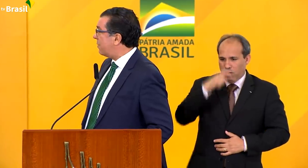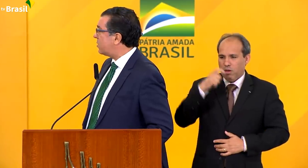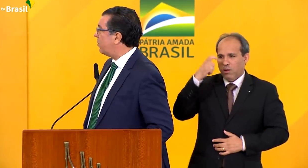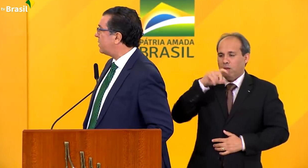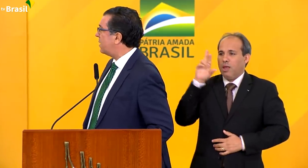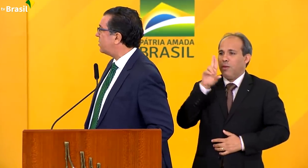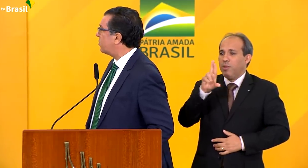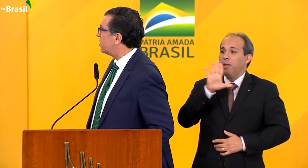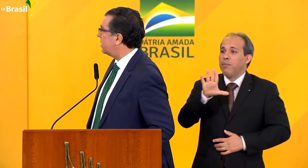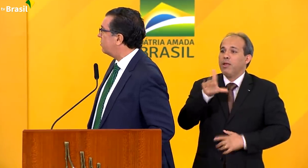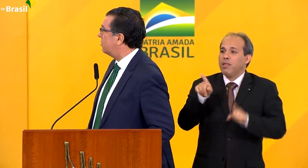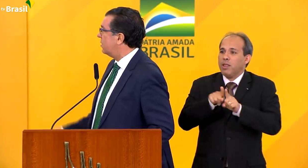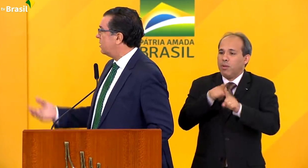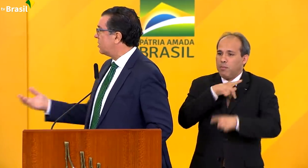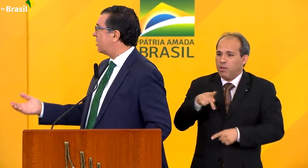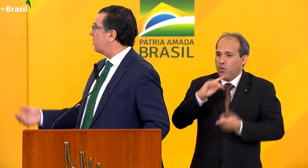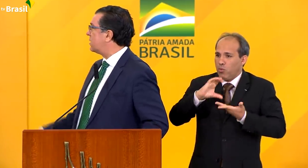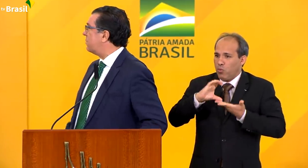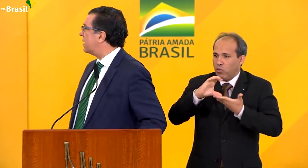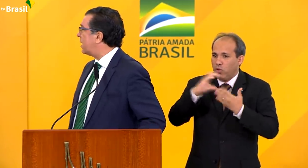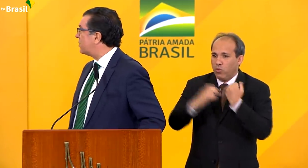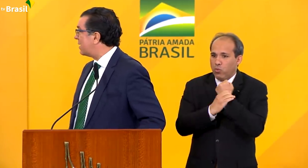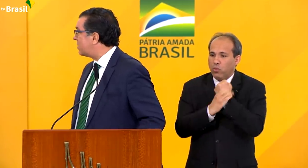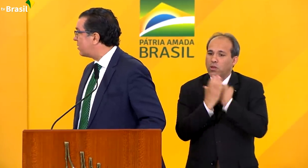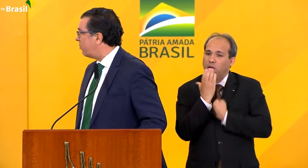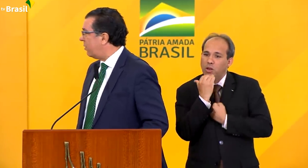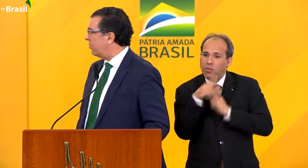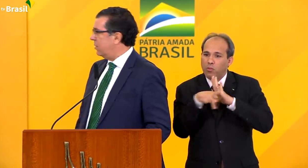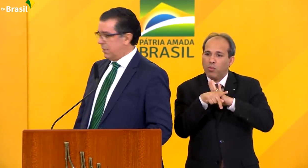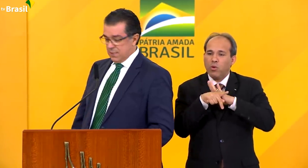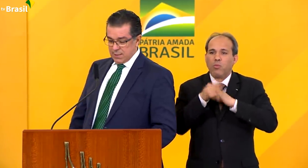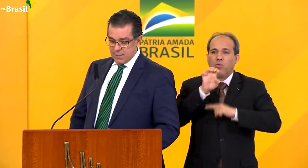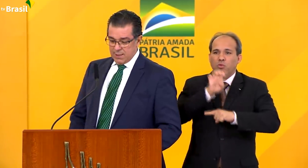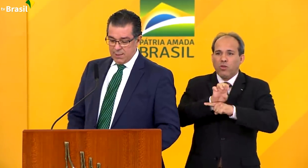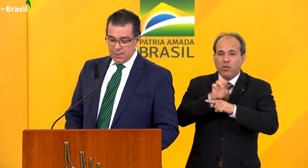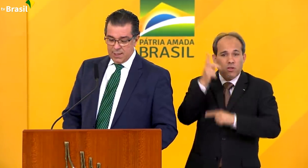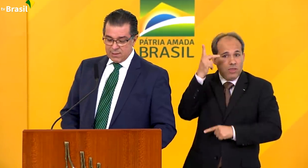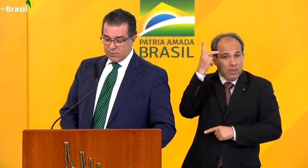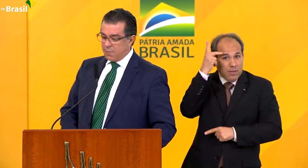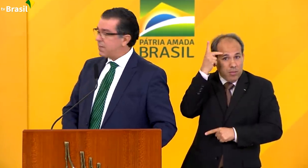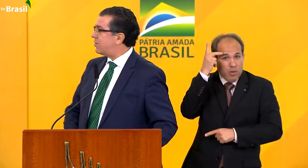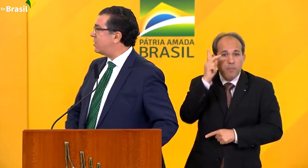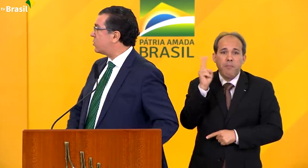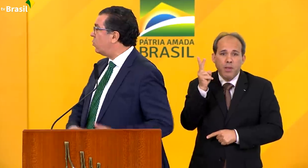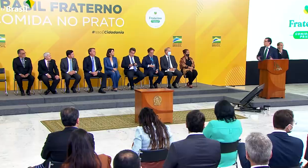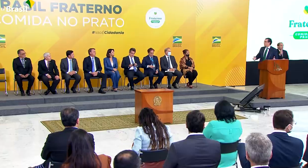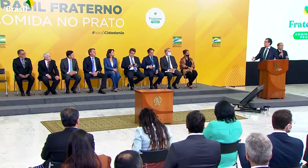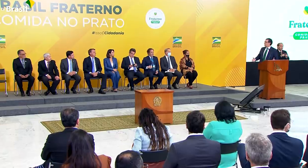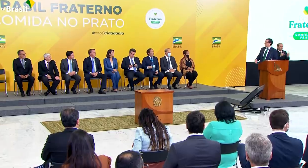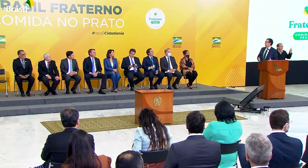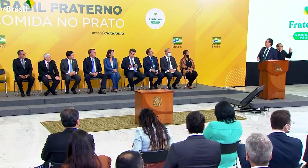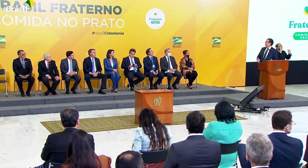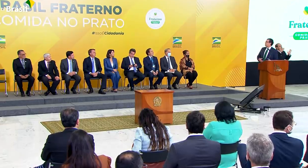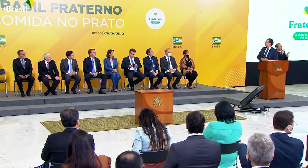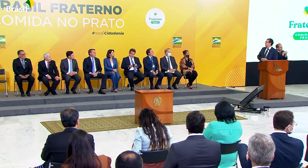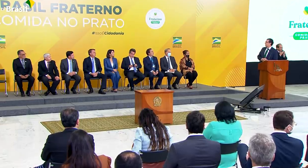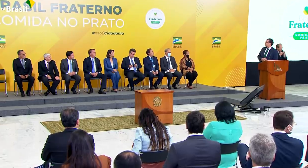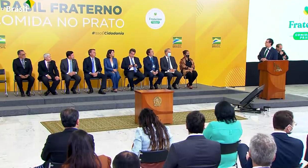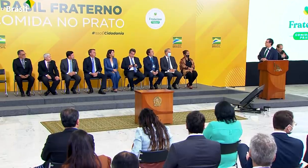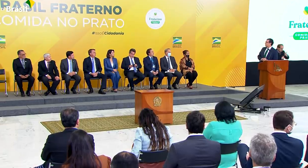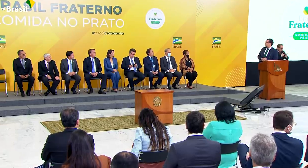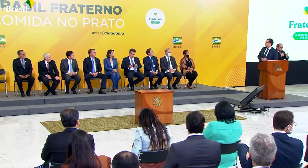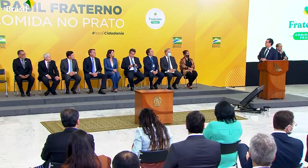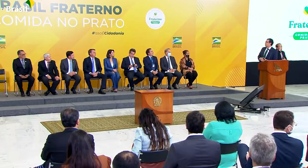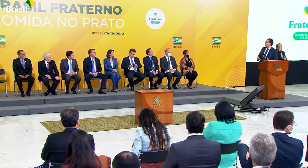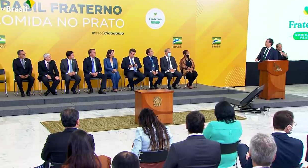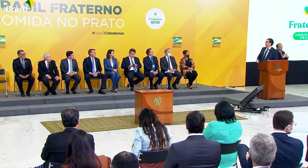alimentos, mas também sou presidente do Conselho de Segurança Alimentar do Estado de São Paulo. E esse é um tema que a gente estuda e trabalha sobre ele